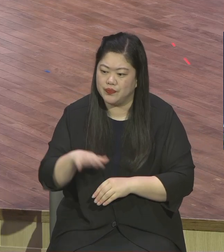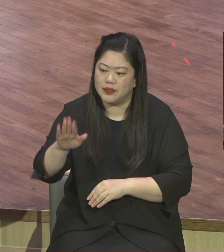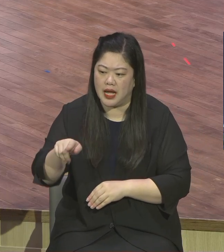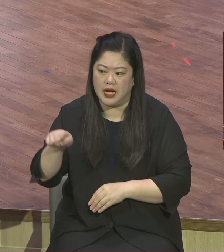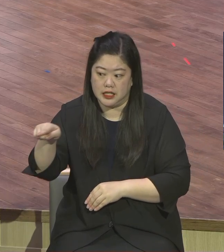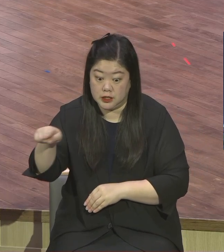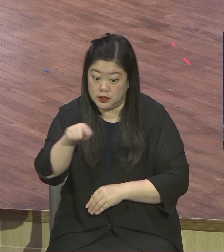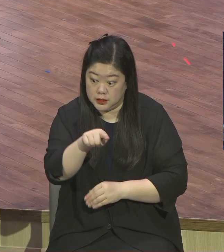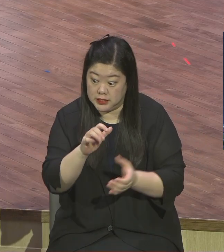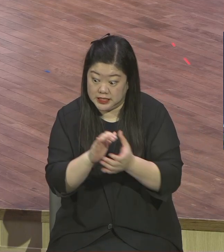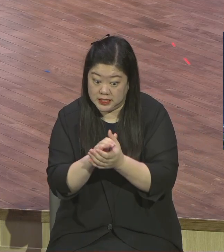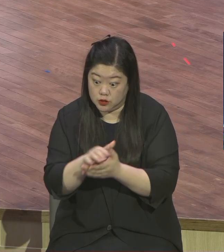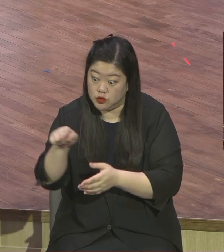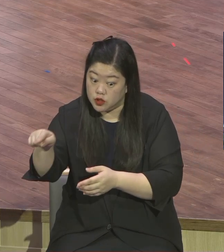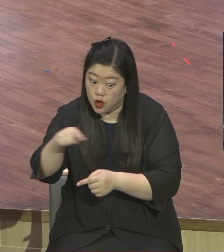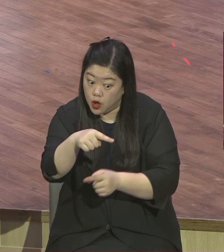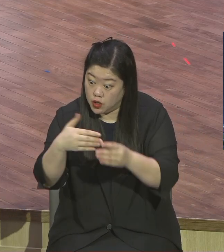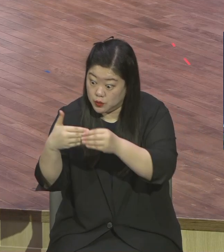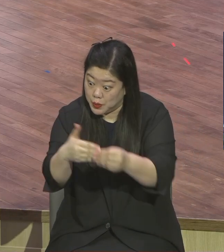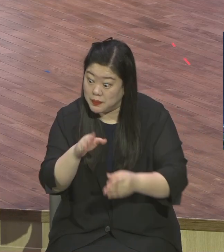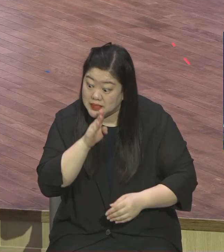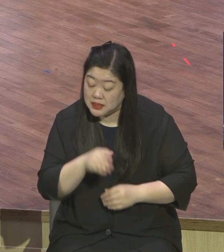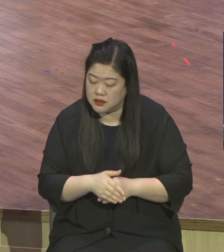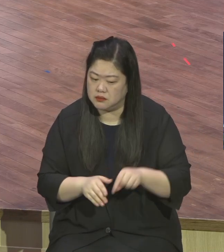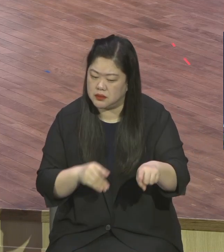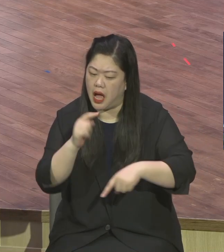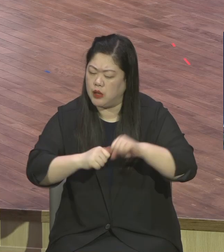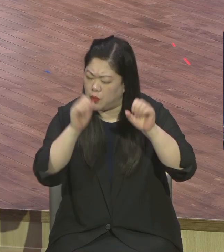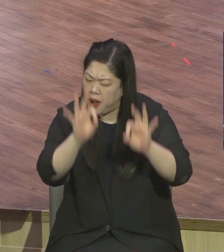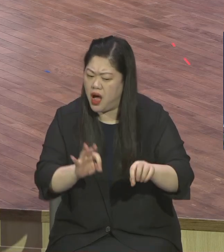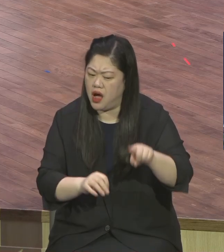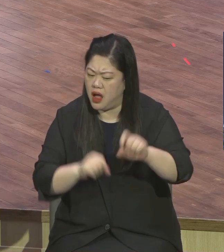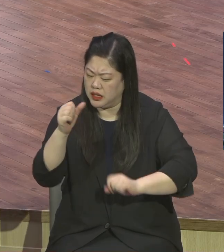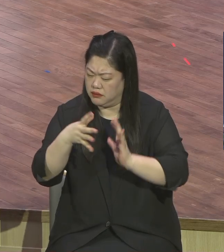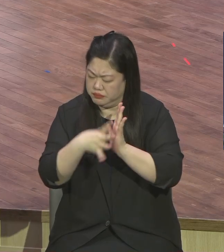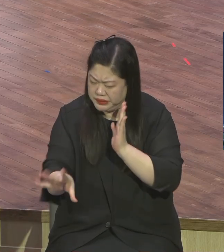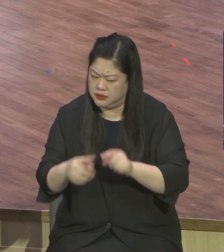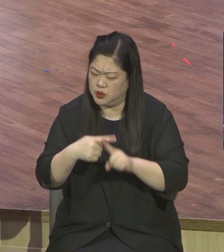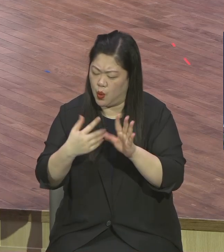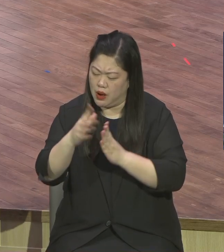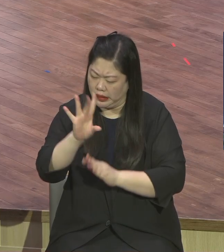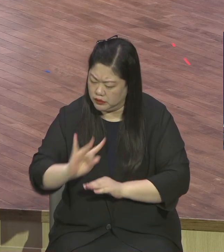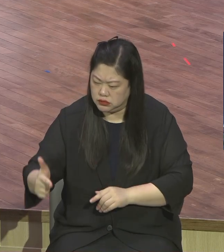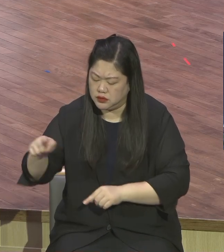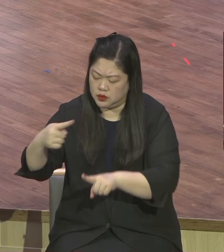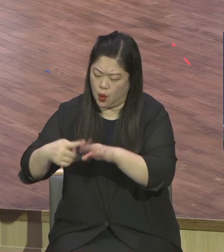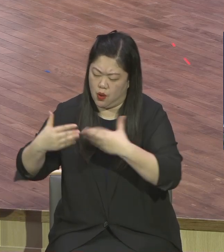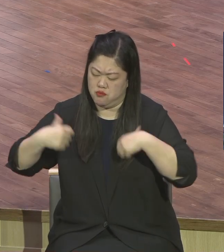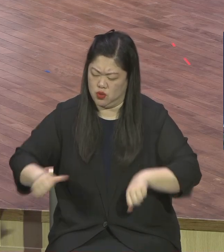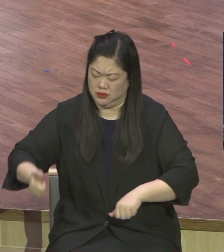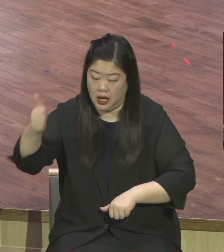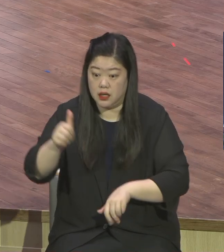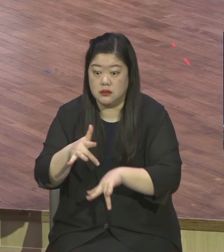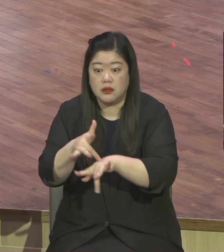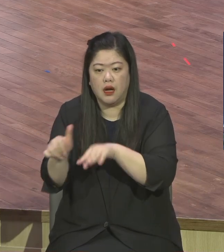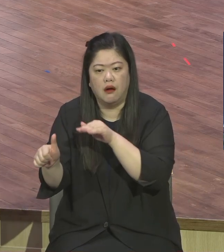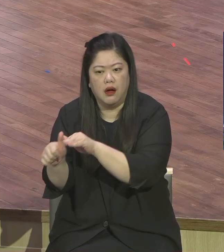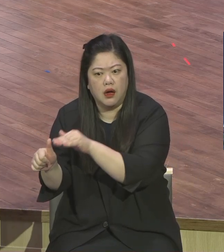뭘 넣느냐 부정적 생각을 해요 한국 사람들 거기다 부정적입니다 그런 데다가 더 부정적인 잡아넣어버려요